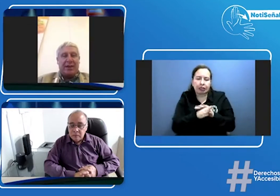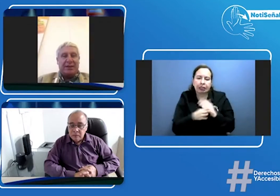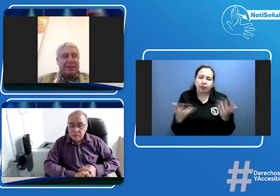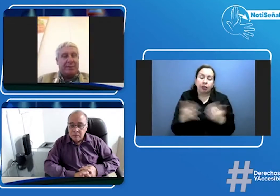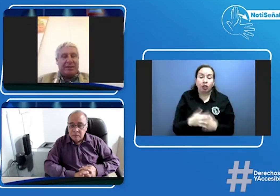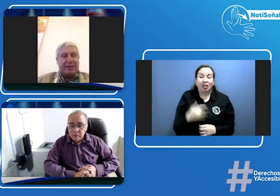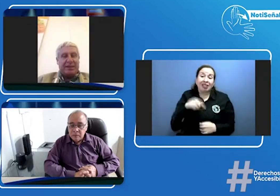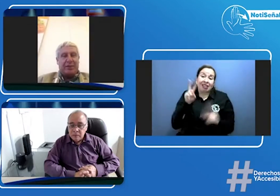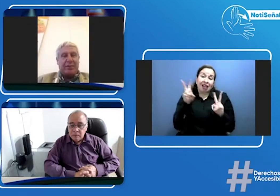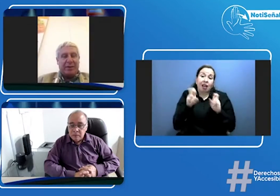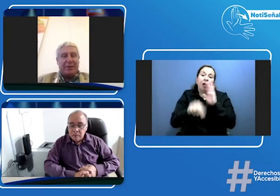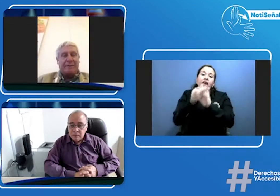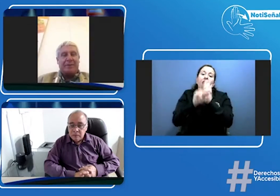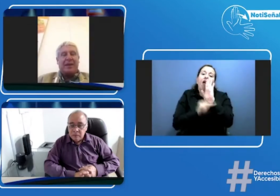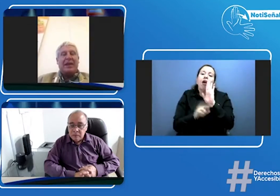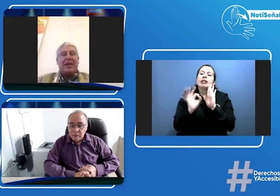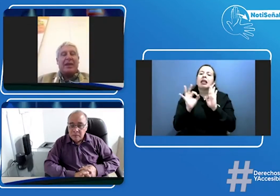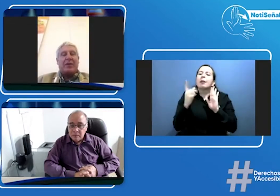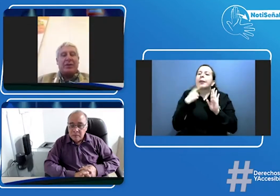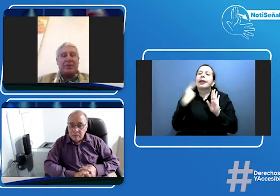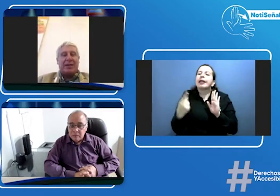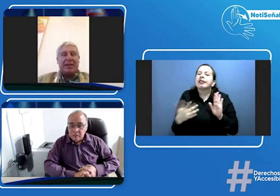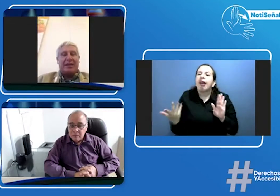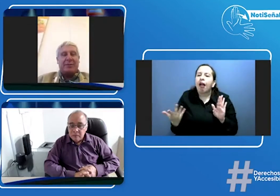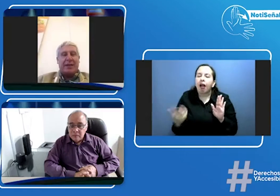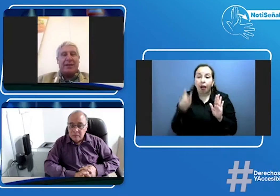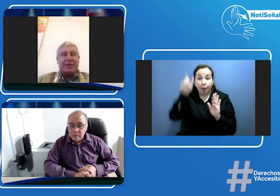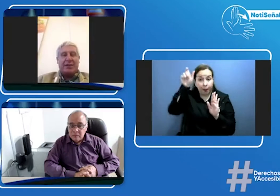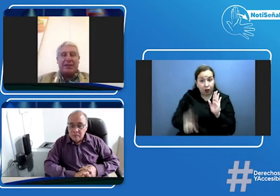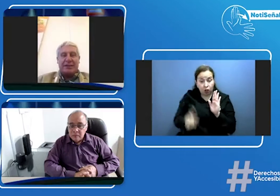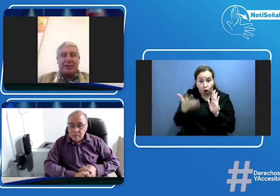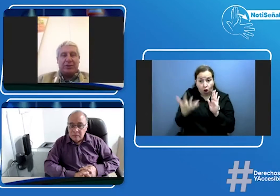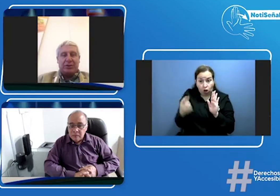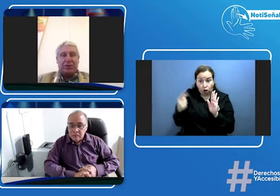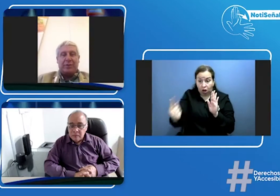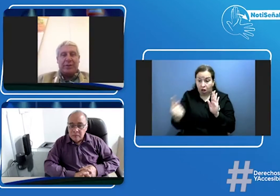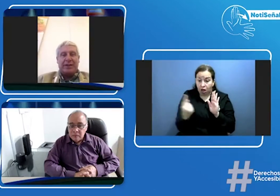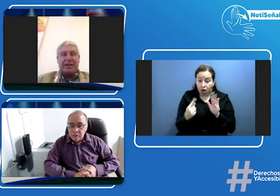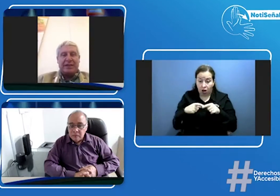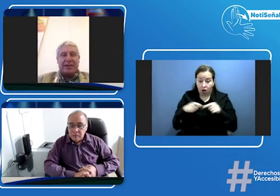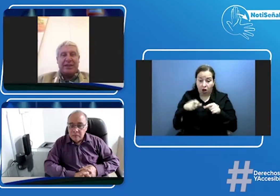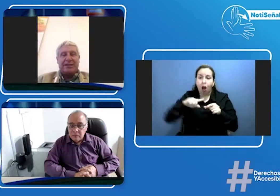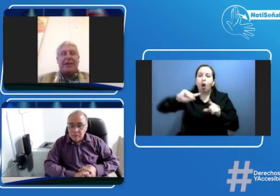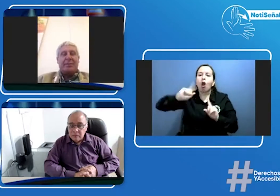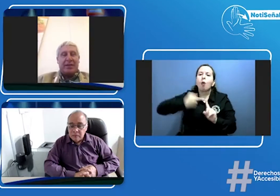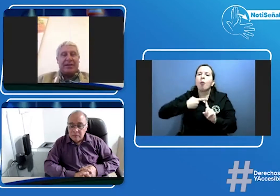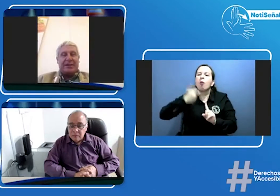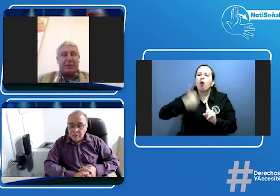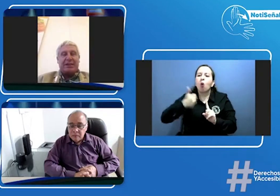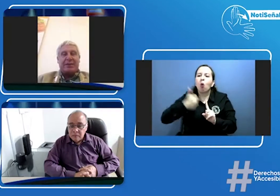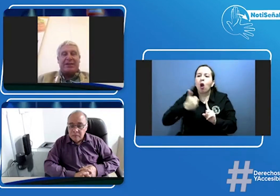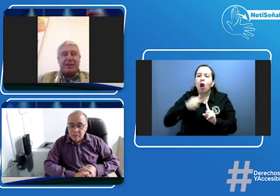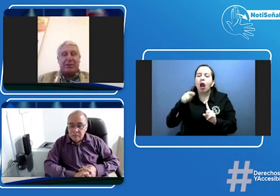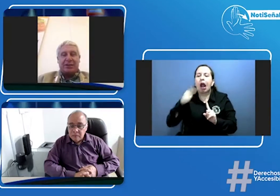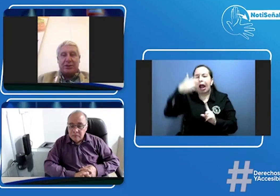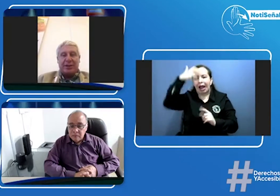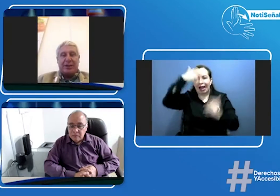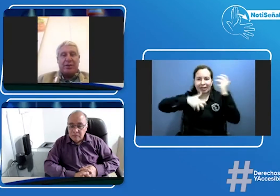siempre se dice lo primero que cuando una persona quiere aspirar a tener licencia de conducción lo primero que tiene que hacer es presentar un examen psicosensométrico